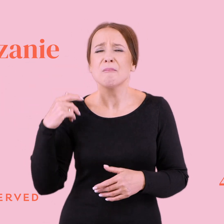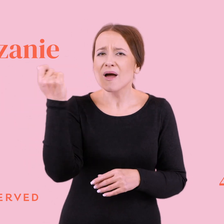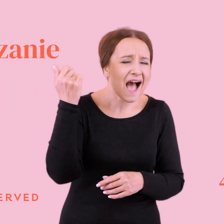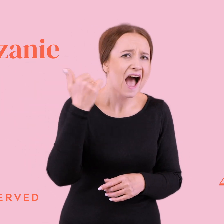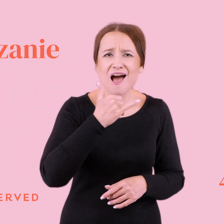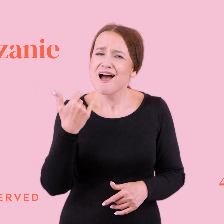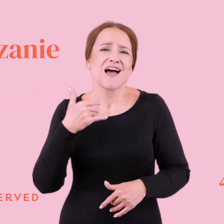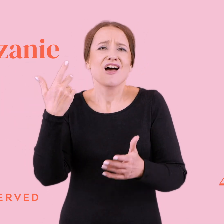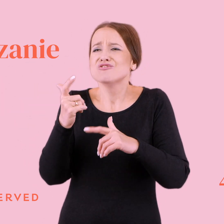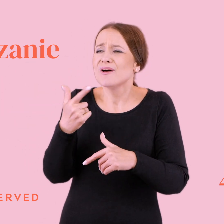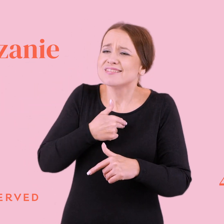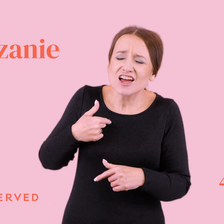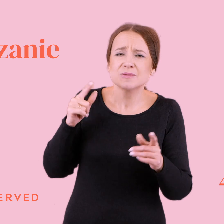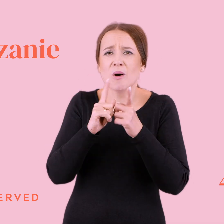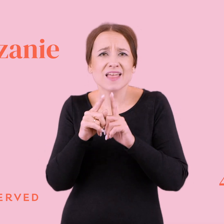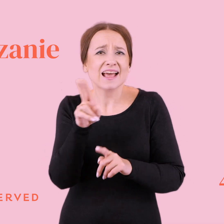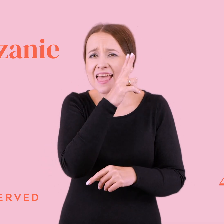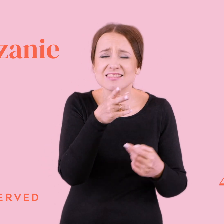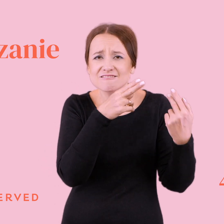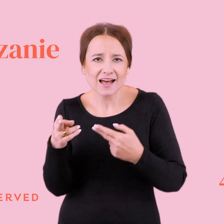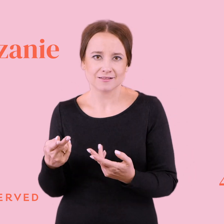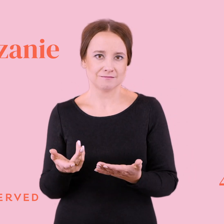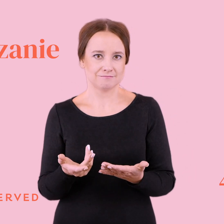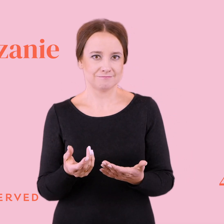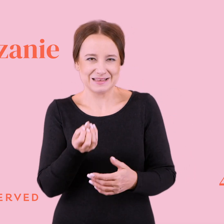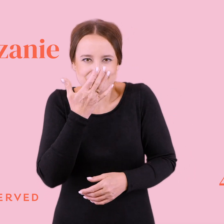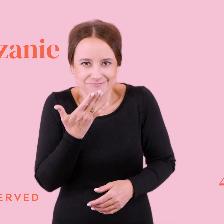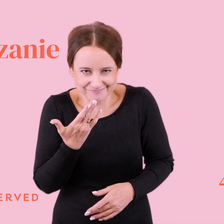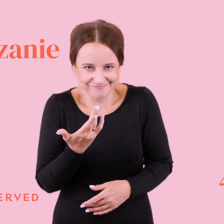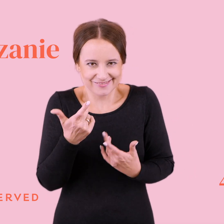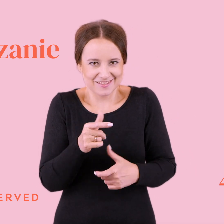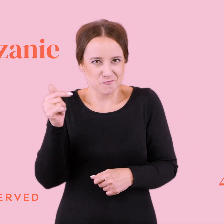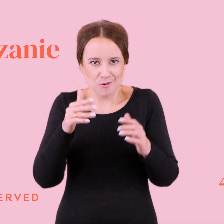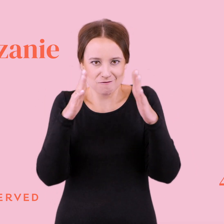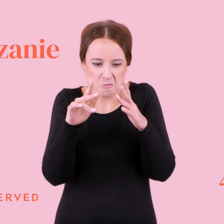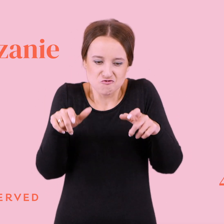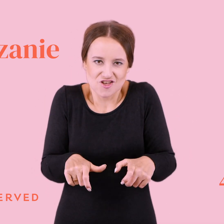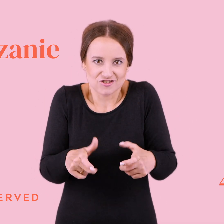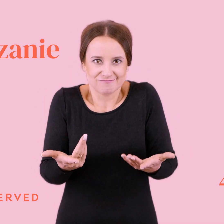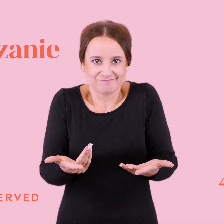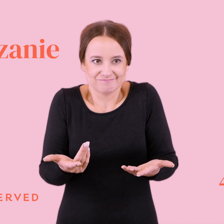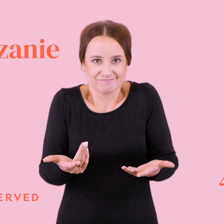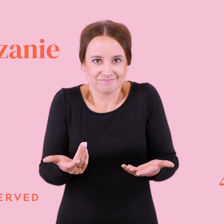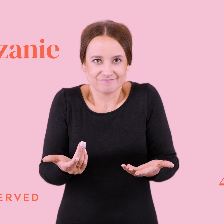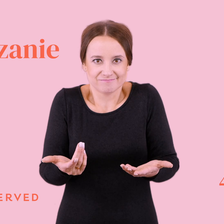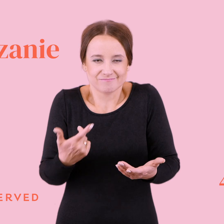z naszym spotkaniem? w ogóle, a z kim? A kiedy wracasz? co? A to nic. I musiała siedzieć tylko w domu i nie mogła nawet iść do Tesco pod domem.